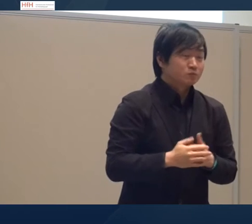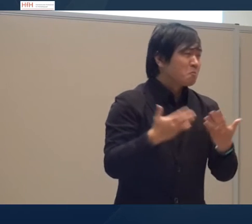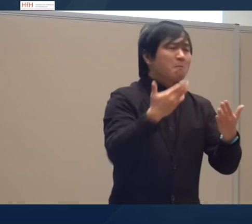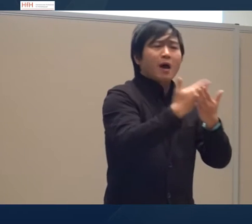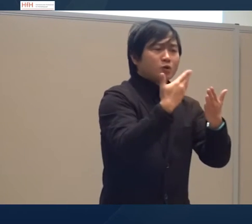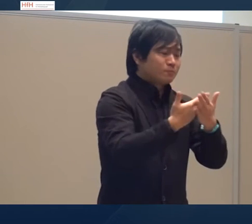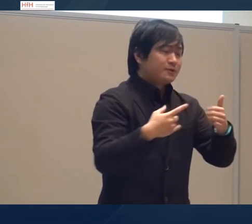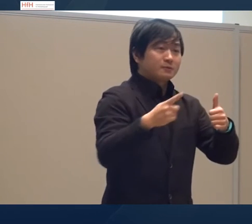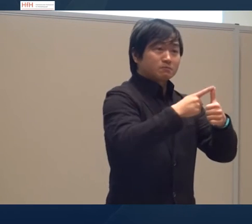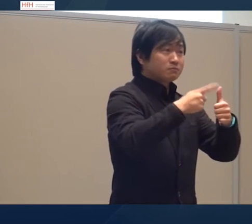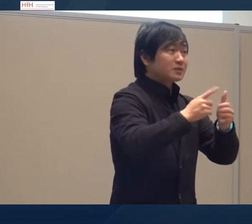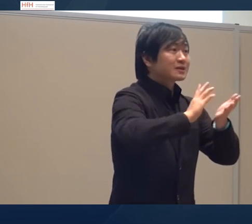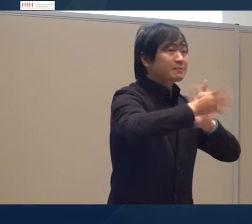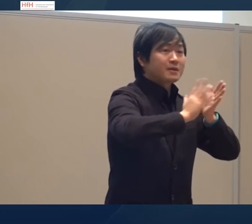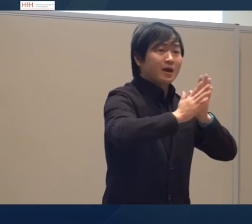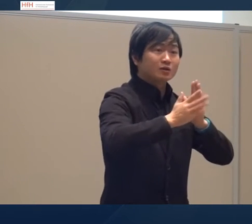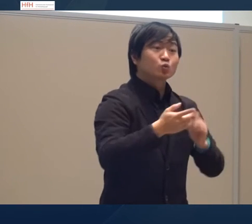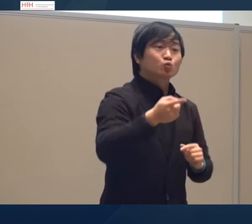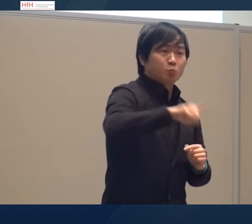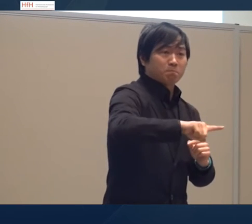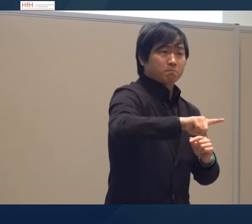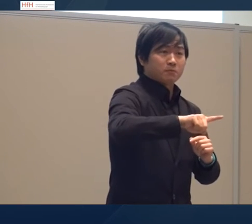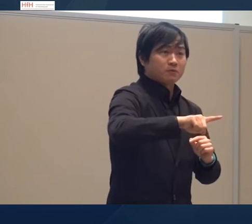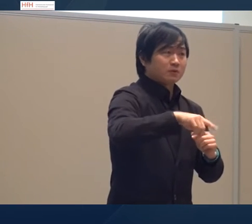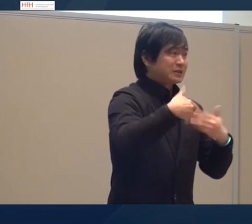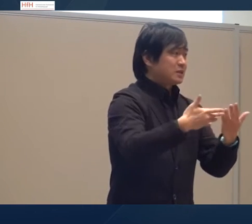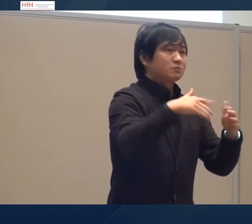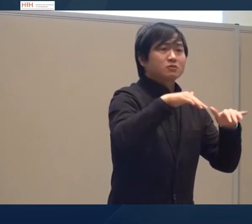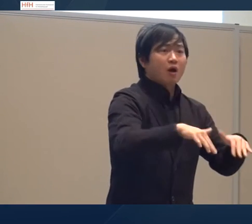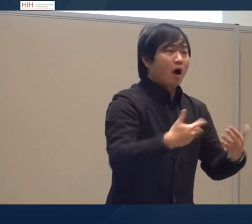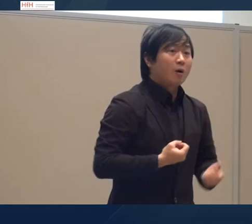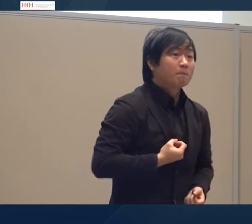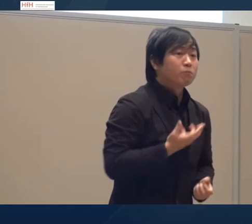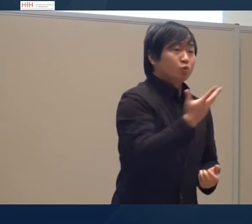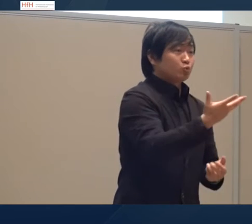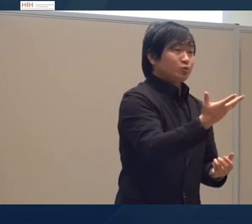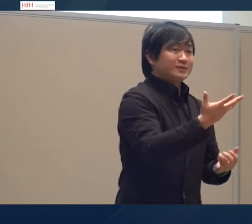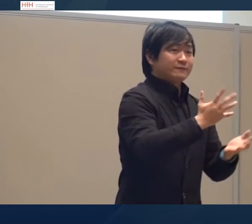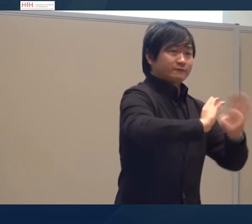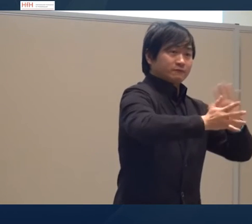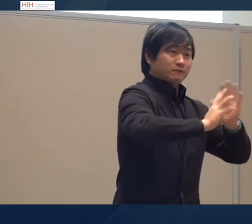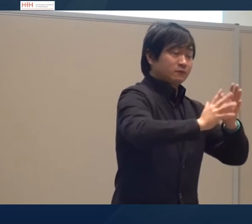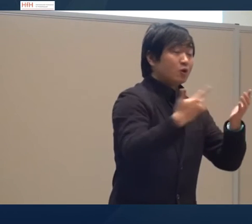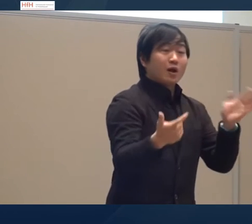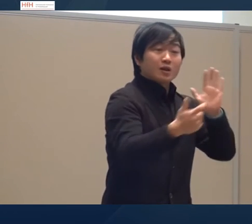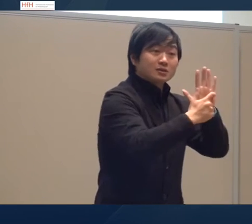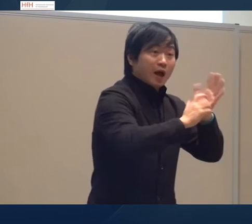Ein Beispiel, wie werden die Gebärden verändert? Es gibt produktive Gebärden, es gibt lexikalisierte Gebärden,